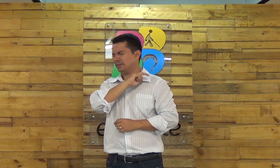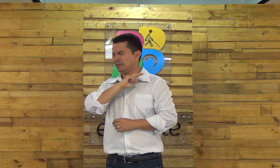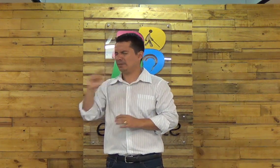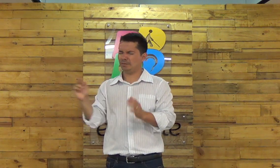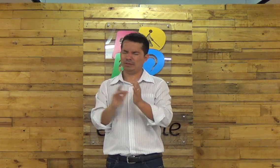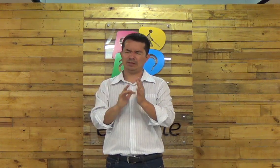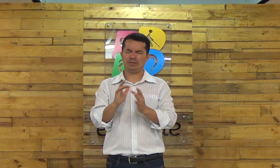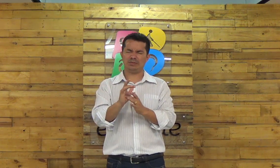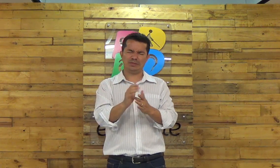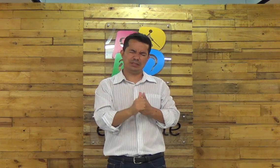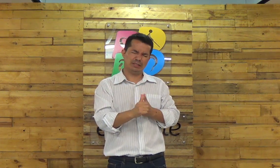pai